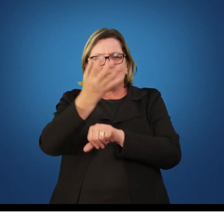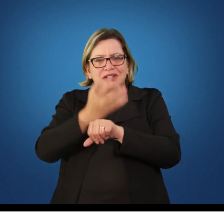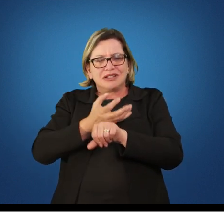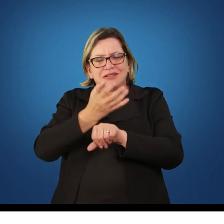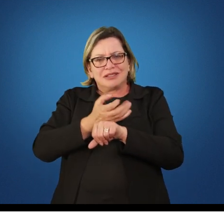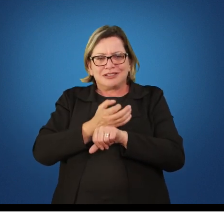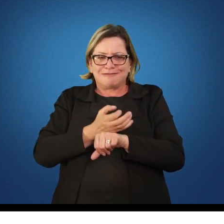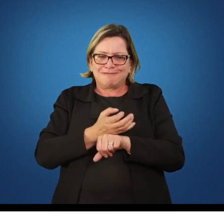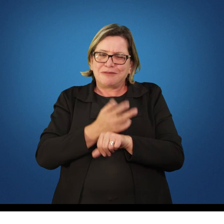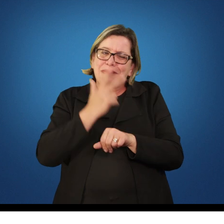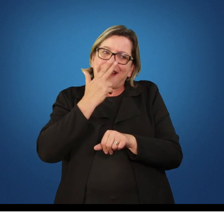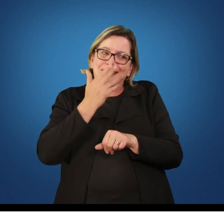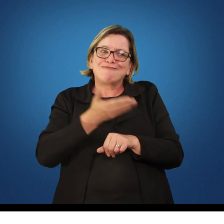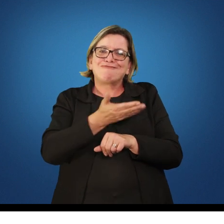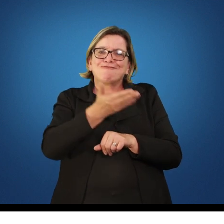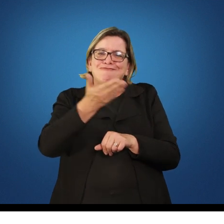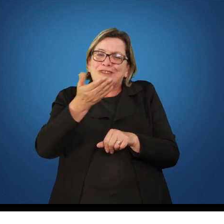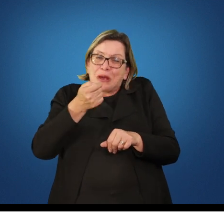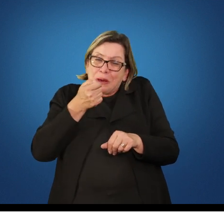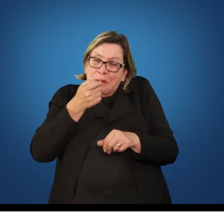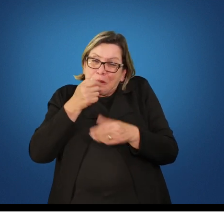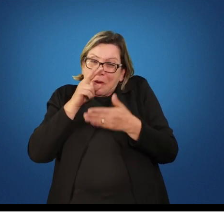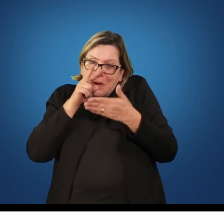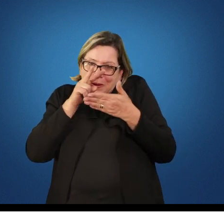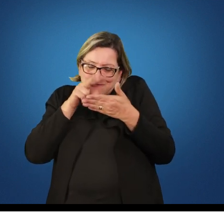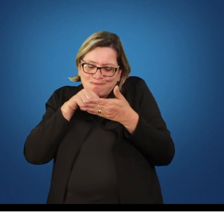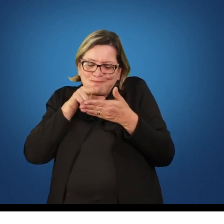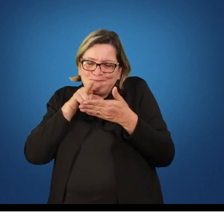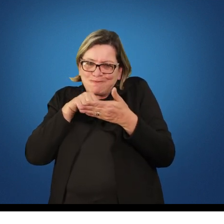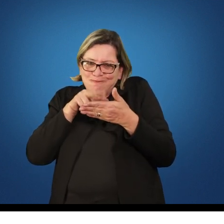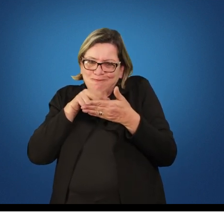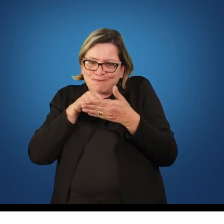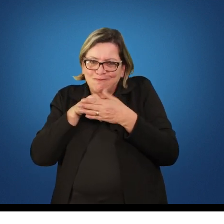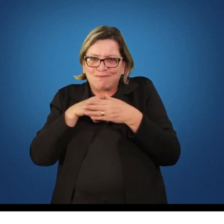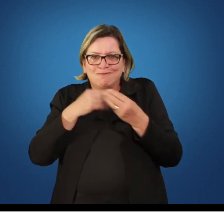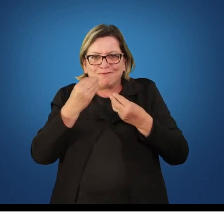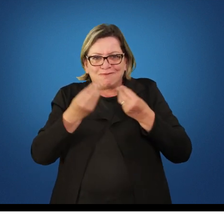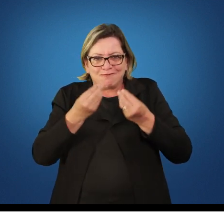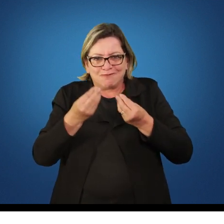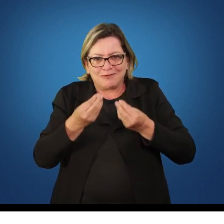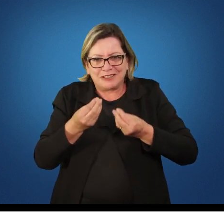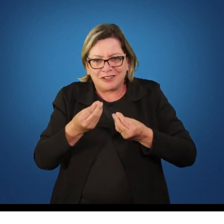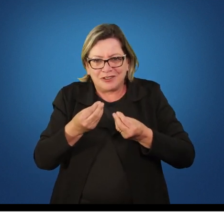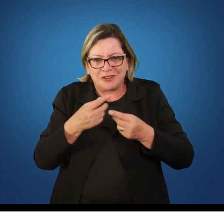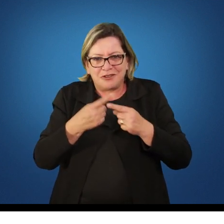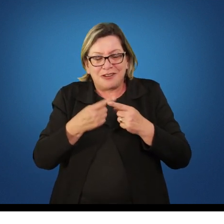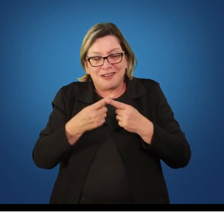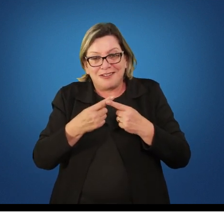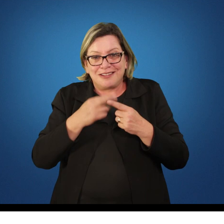leituras foram poucas em relação ao resultado de todo o contexto